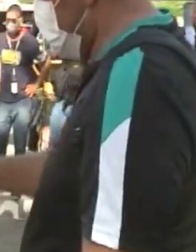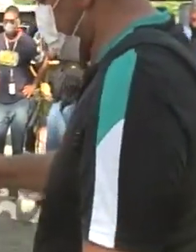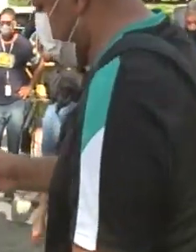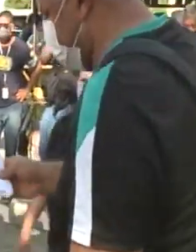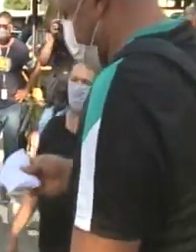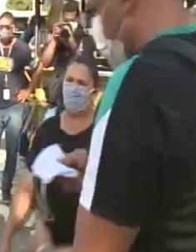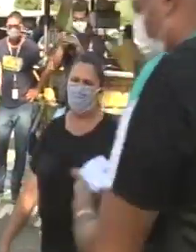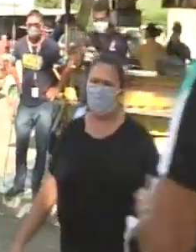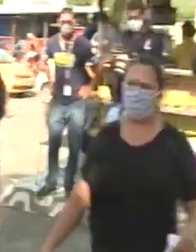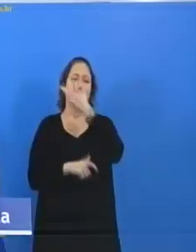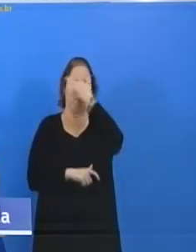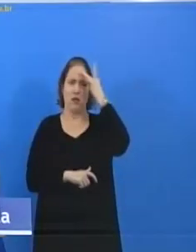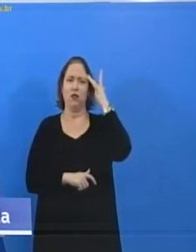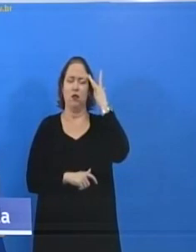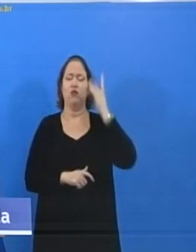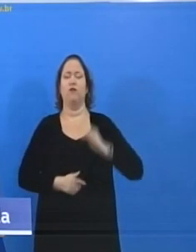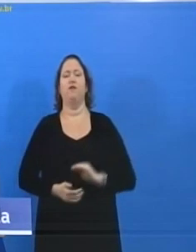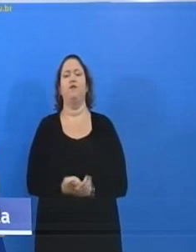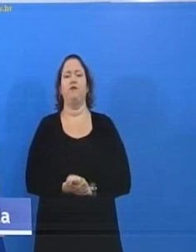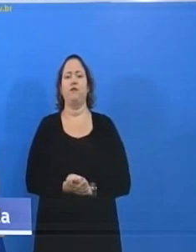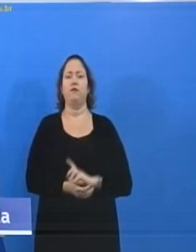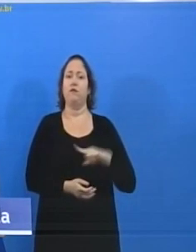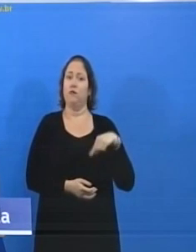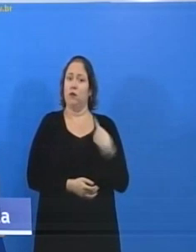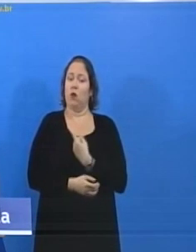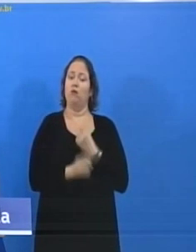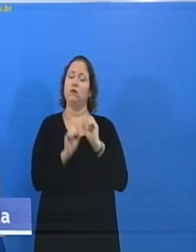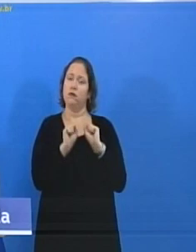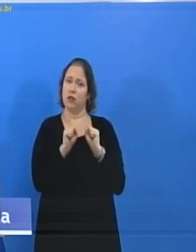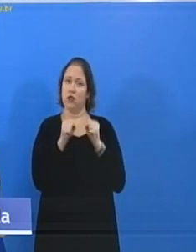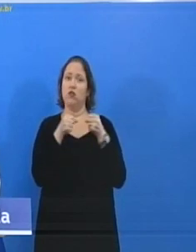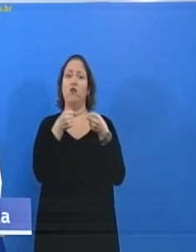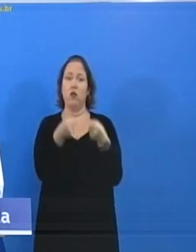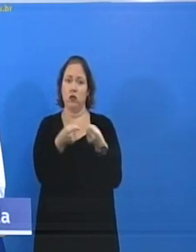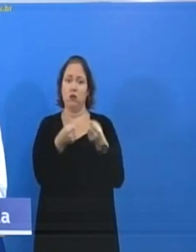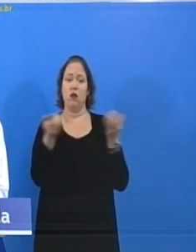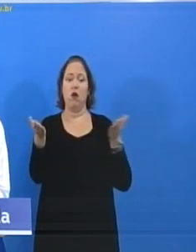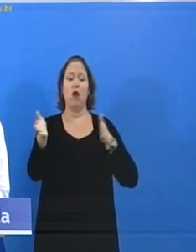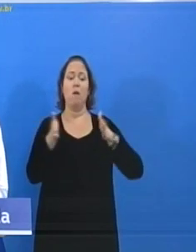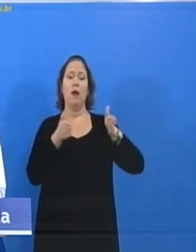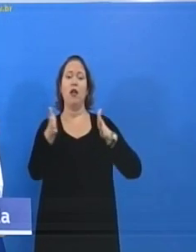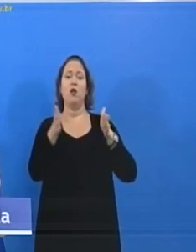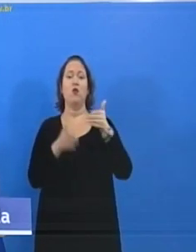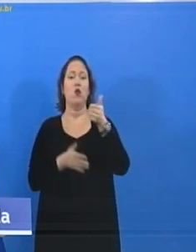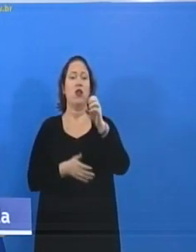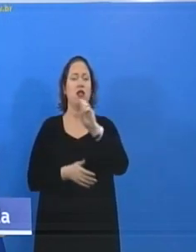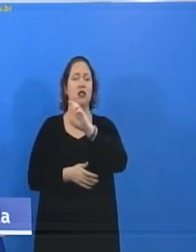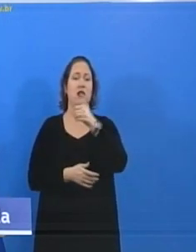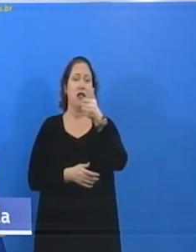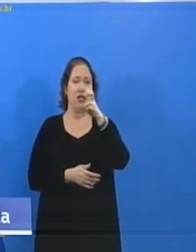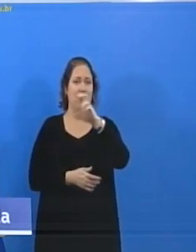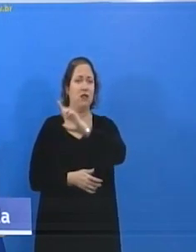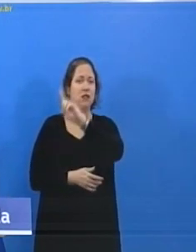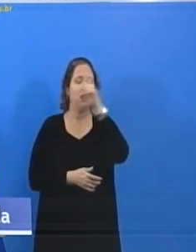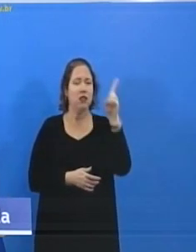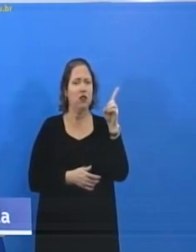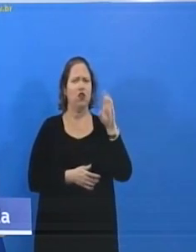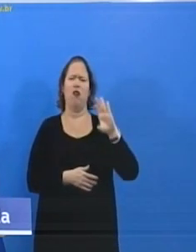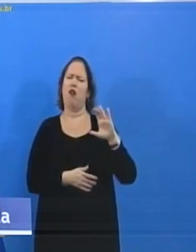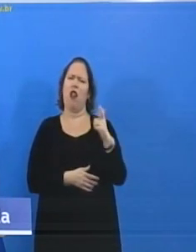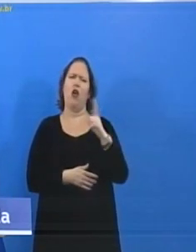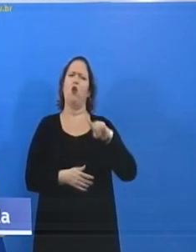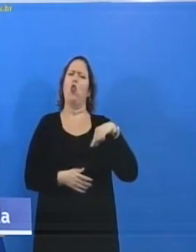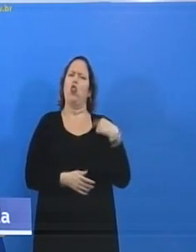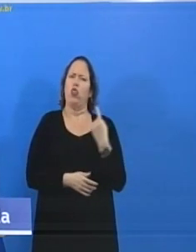para salvar vidas. Um esforço adicional nesses 15 dias vai fazer, sem dúvida, a gente